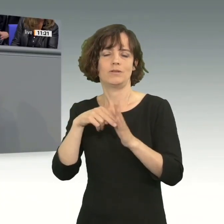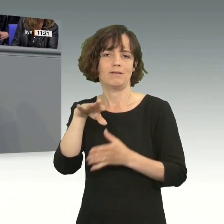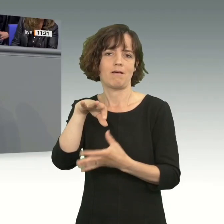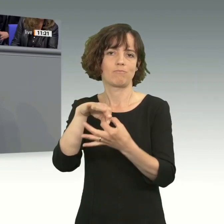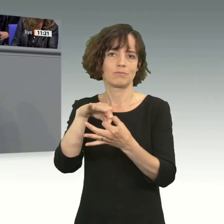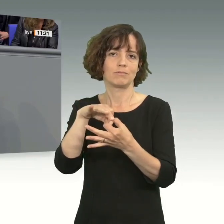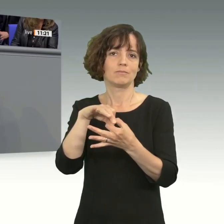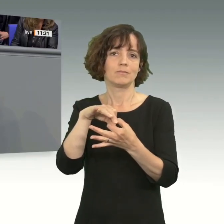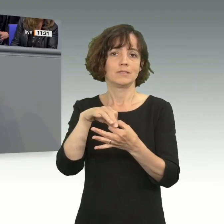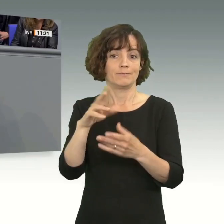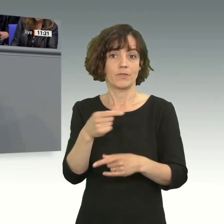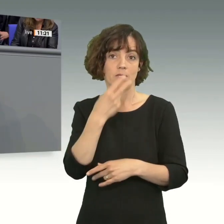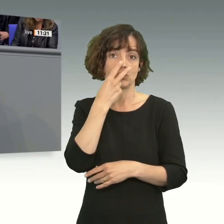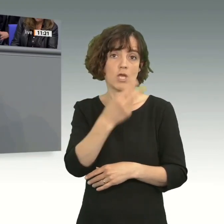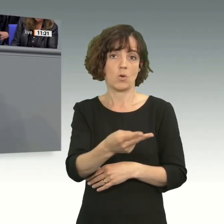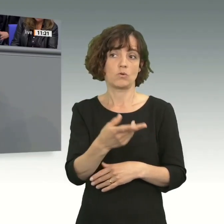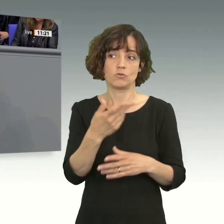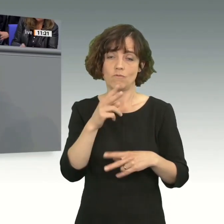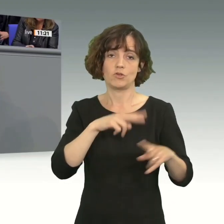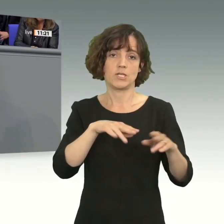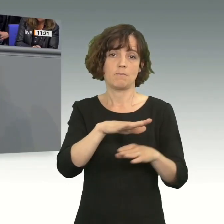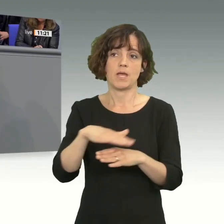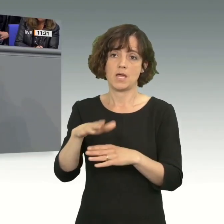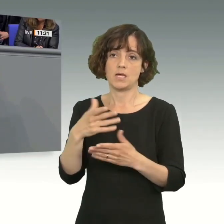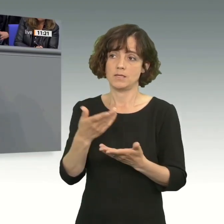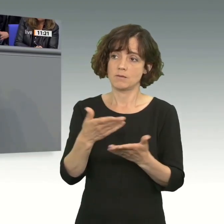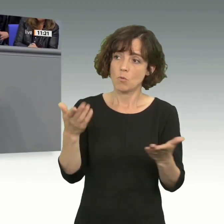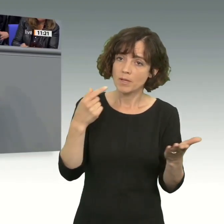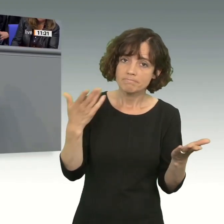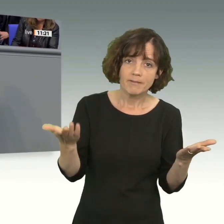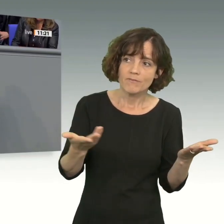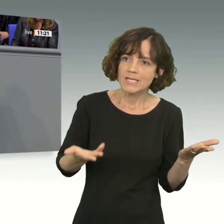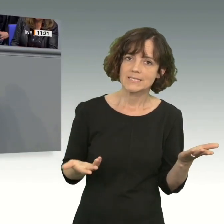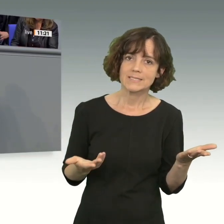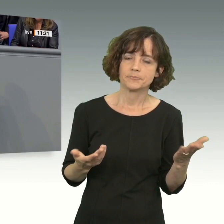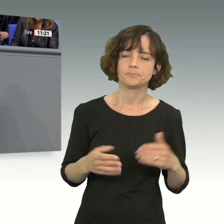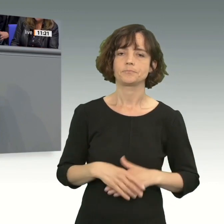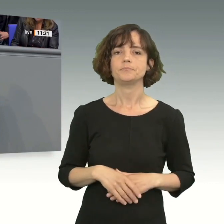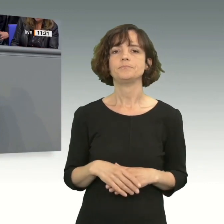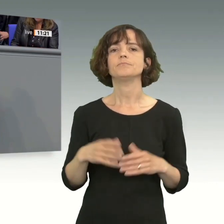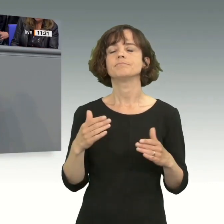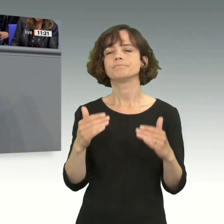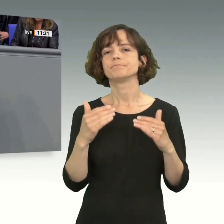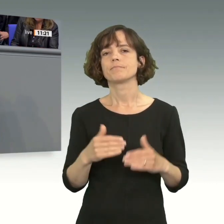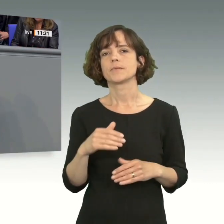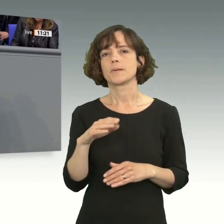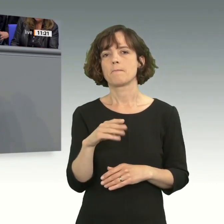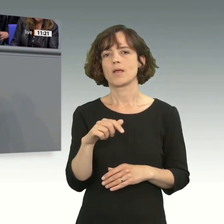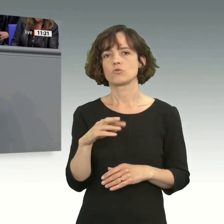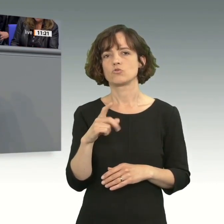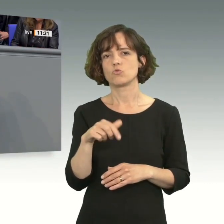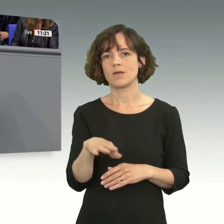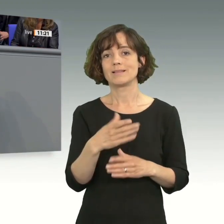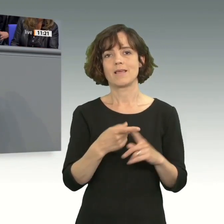für Deutschland. Und wenn wir darauf schauen, in all diesen Bereichen passiert gar nichts. Und dann kommen wir zu Mercosur als Teil einer